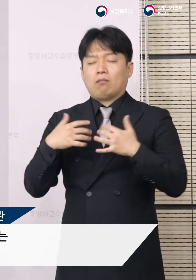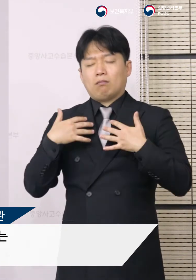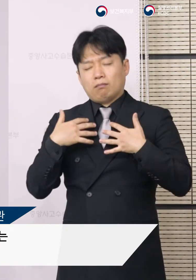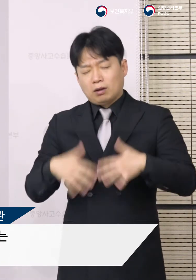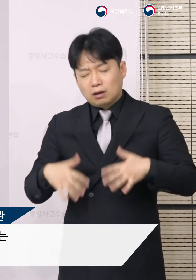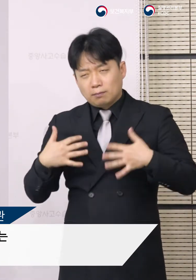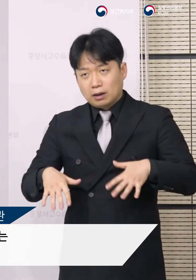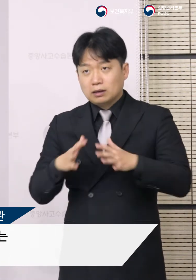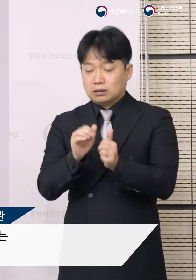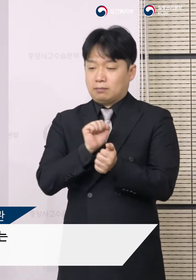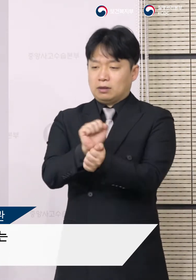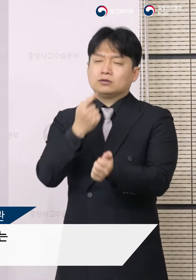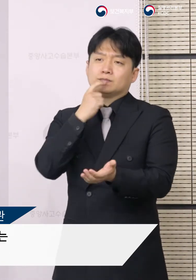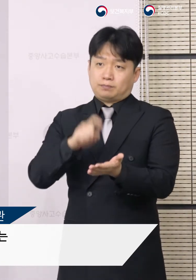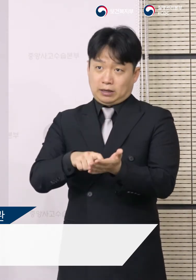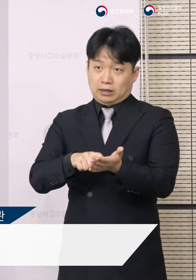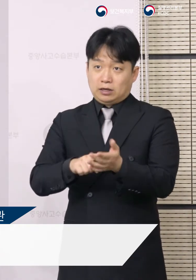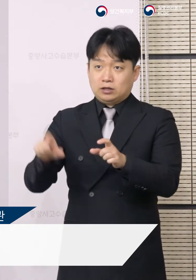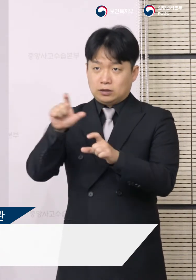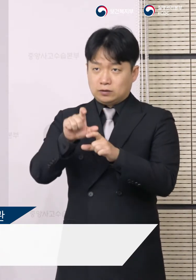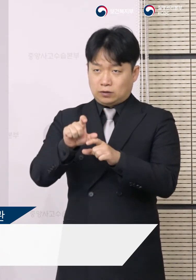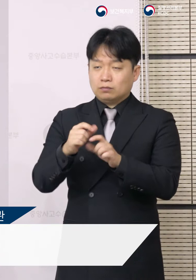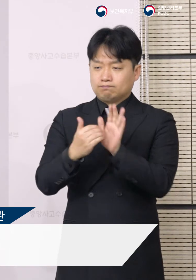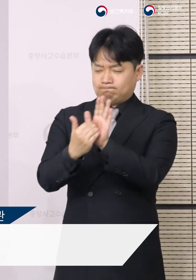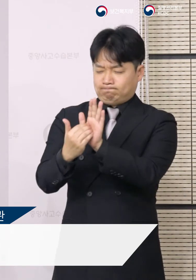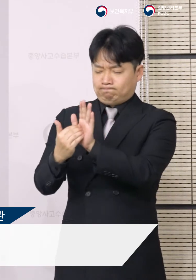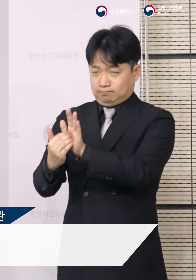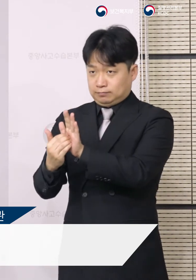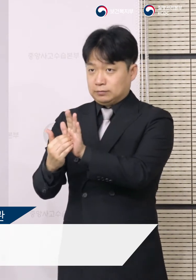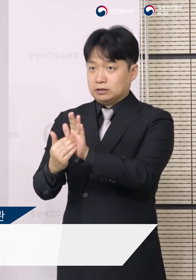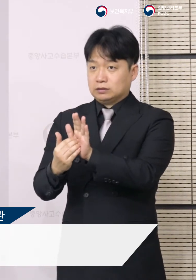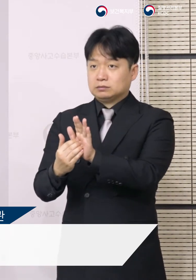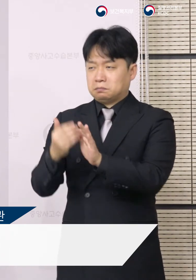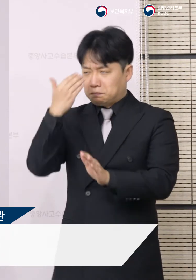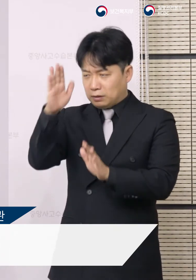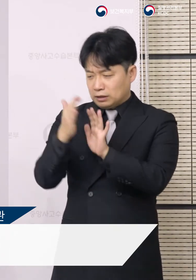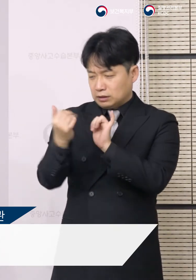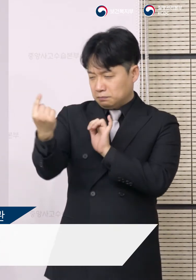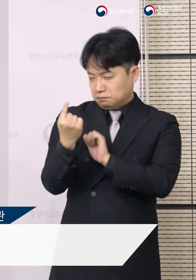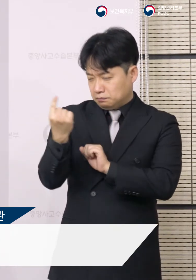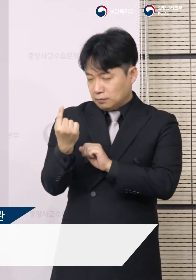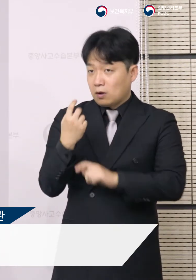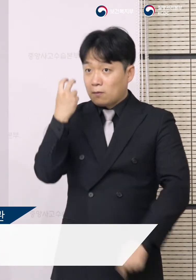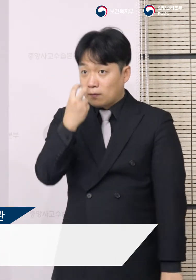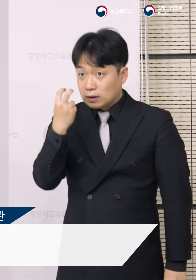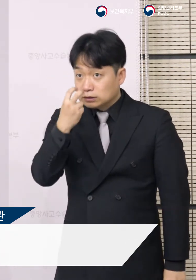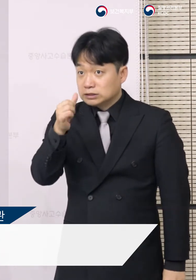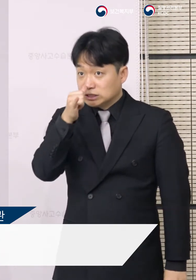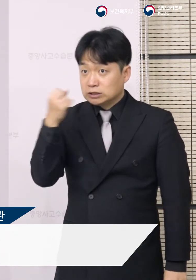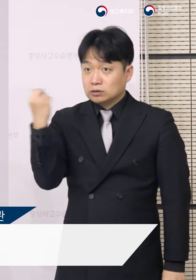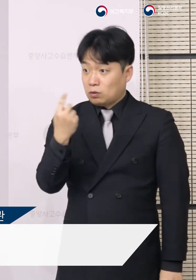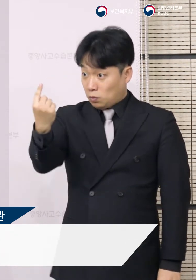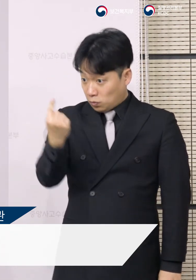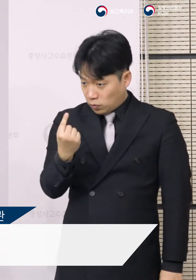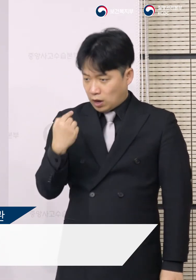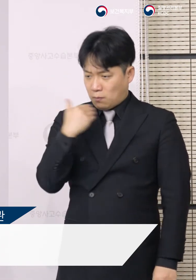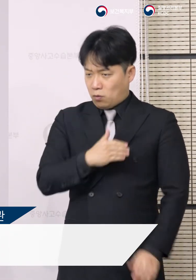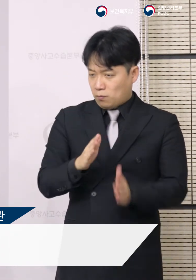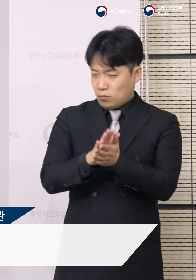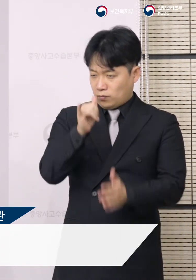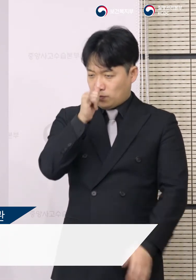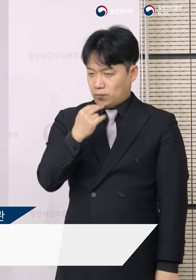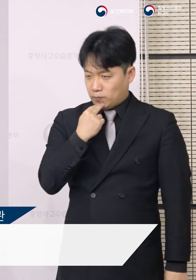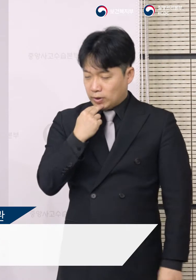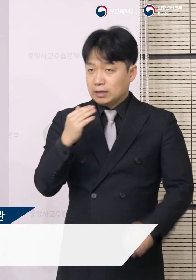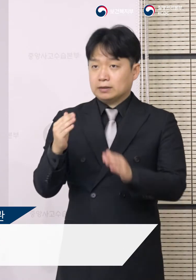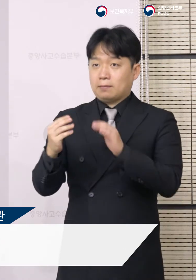강화하고 있습니다. 면회를 제한하고 외부인 출입 시에는 발열 등 증상이 있는지를